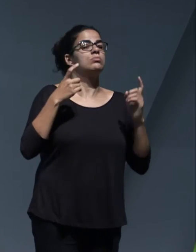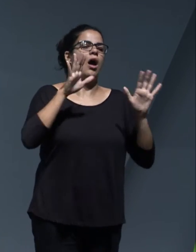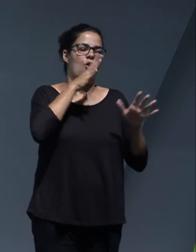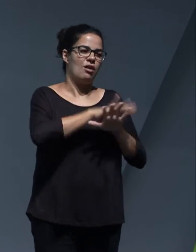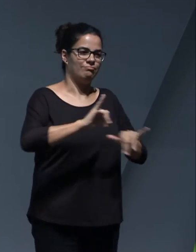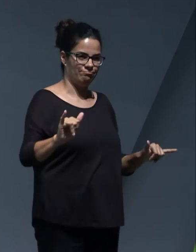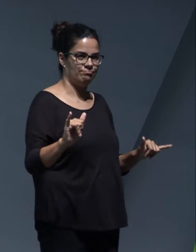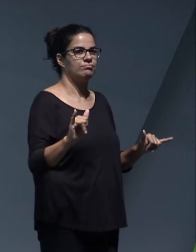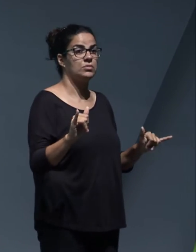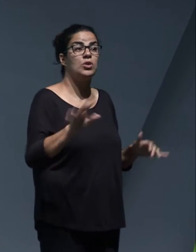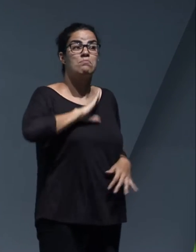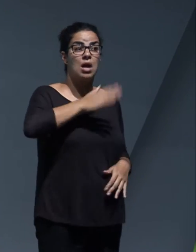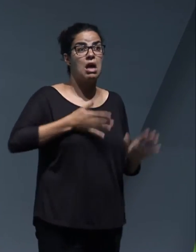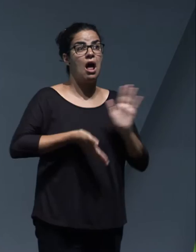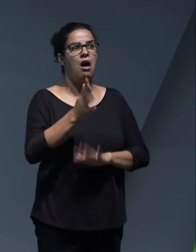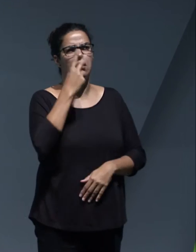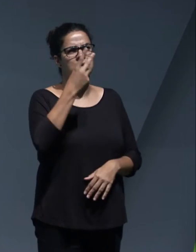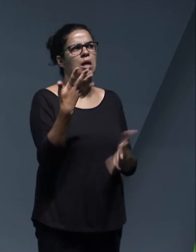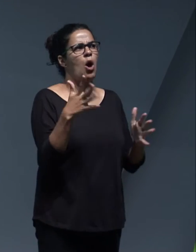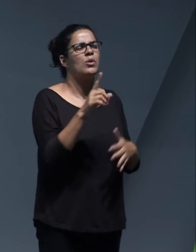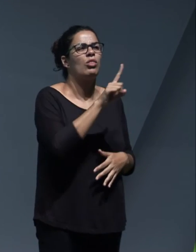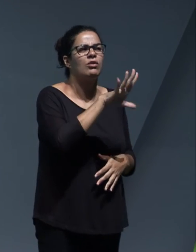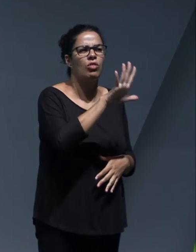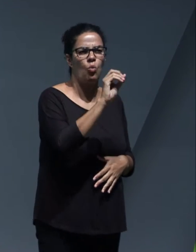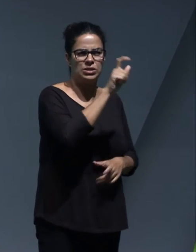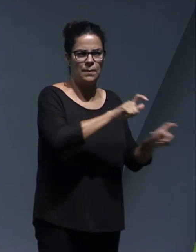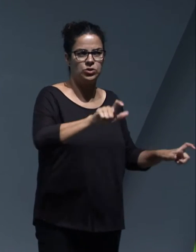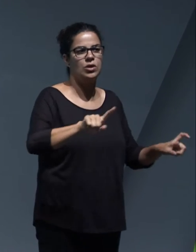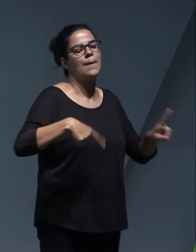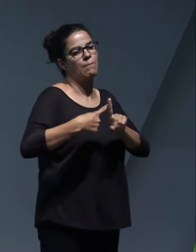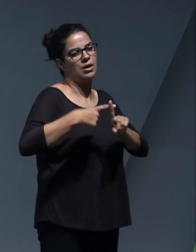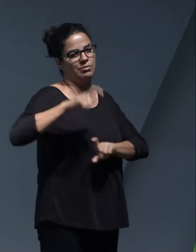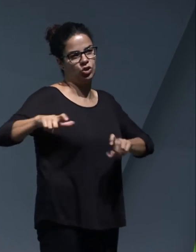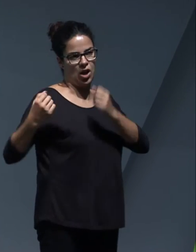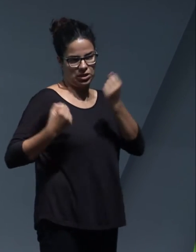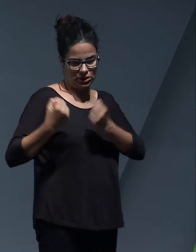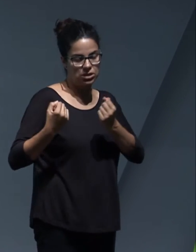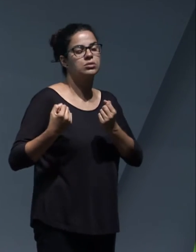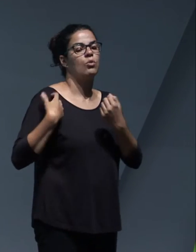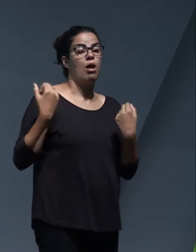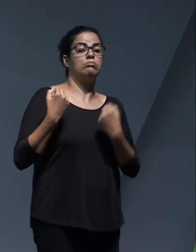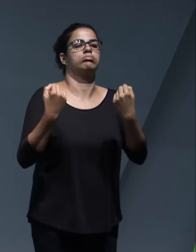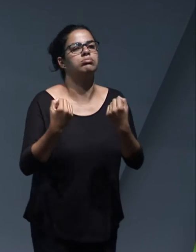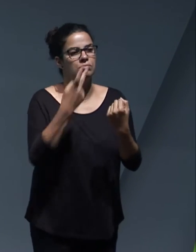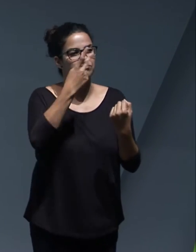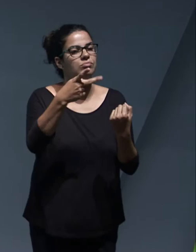pues, a 50 personas, son unas 150 personas aproximadamente, más los conductores, a lo que es el complejo ambiental de Arico,